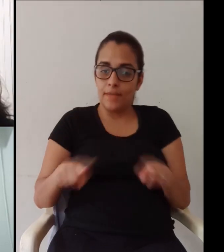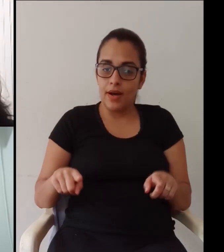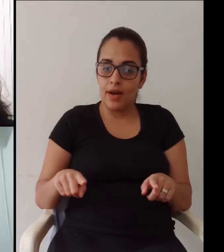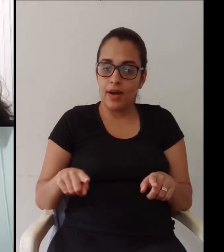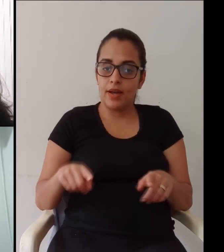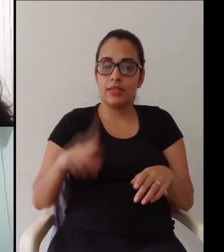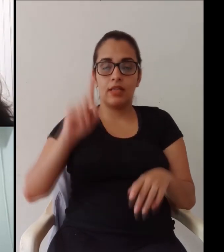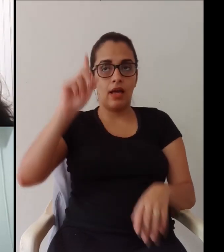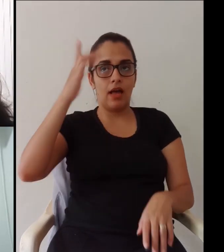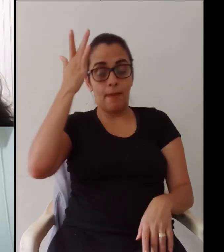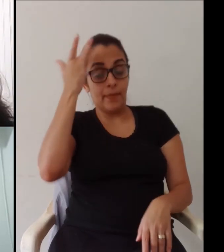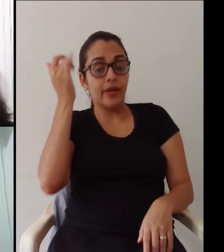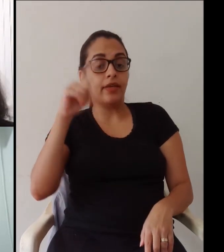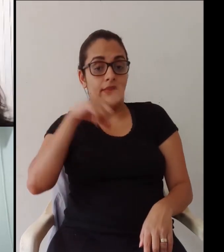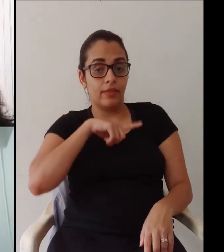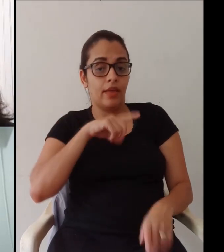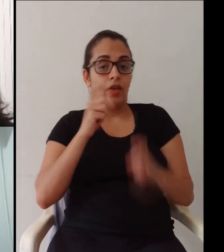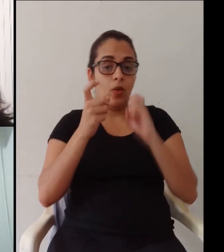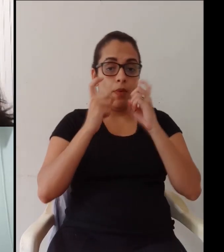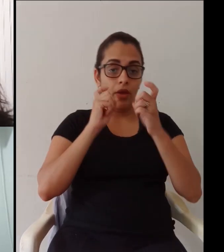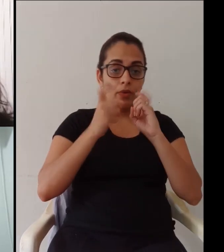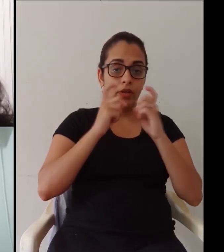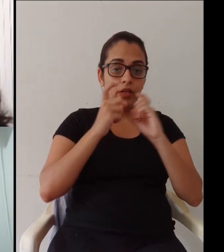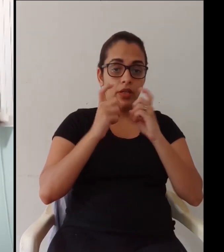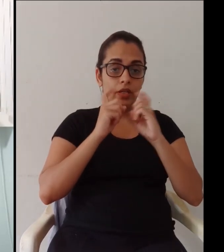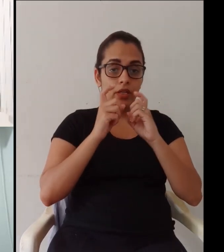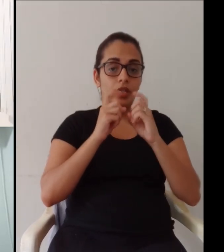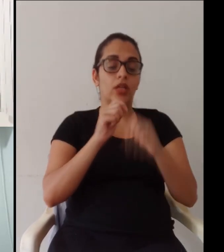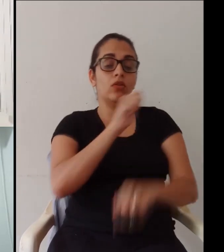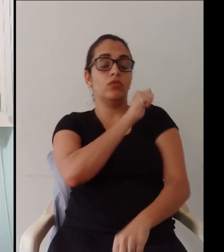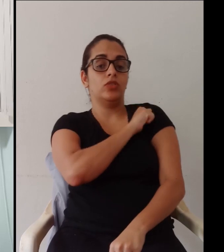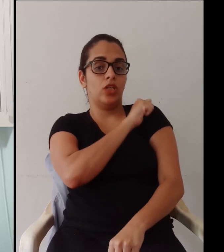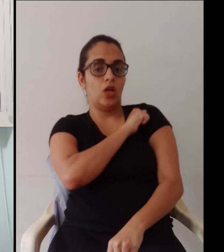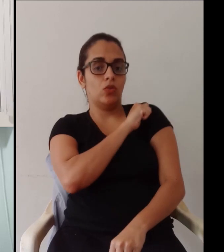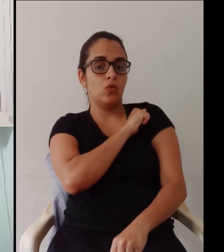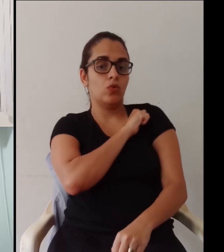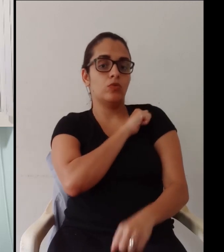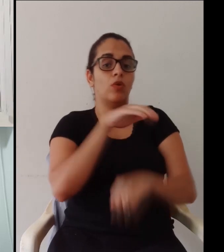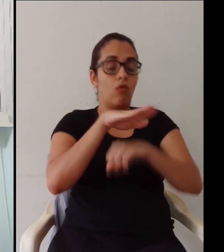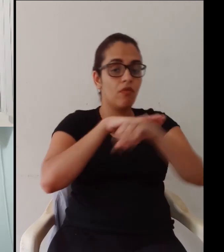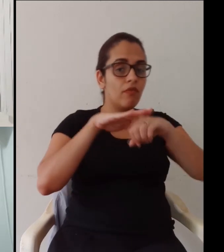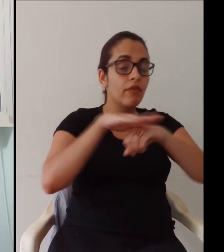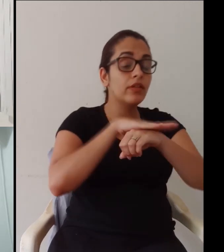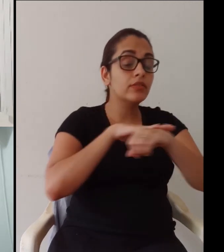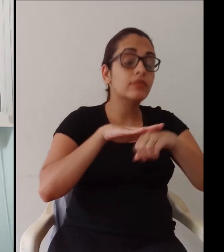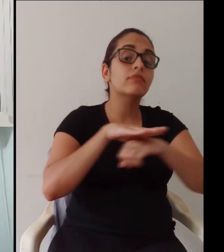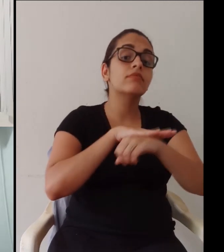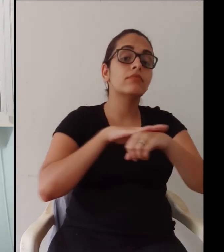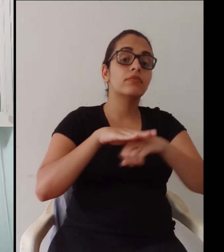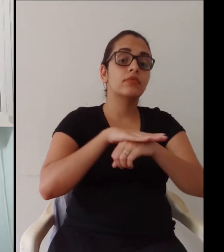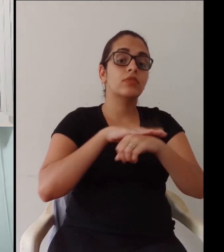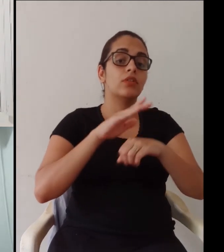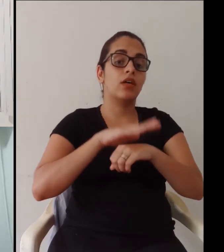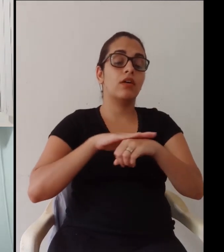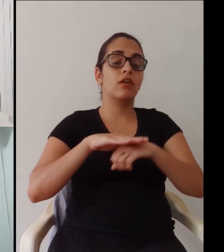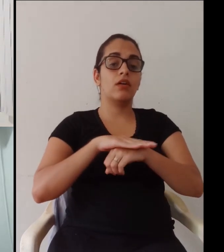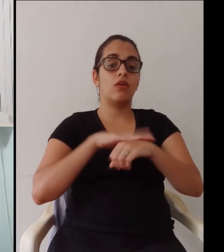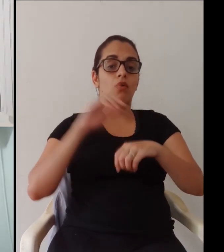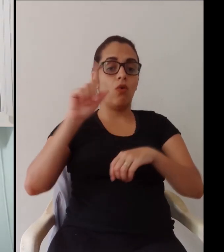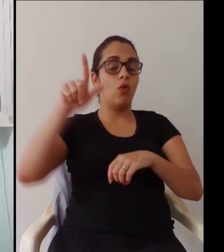discussão que acredito que não é fácil mas que todos serão envolvidos sei que amanhã terá uma reunião dando com